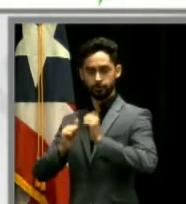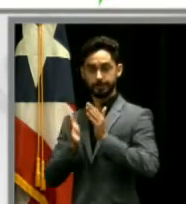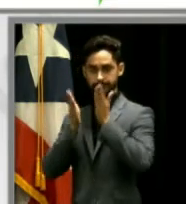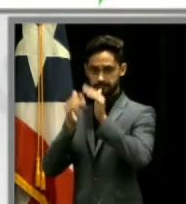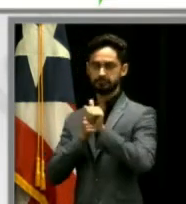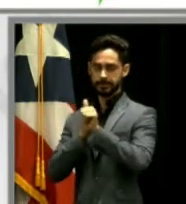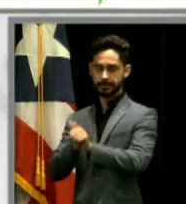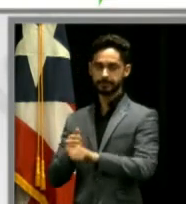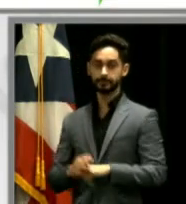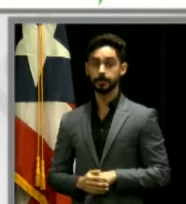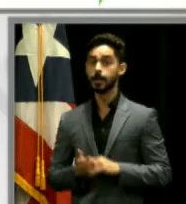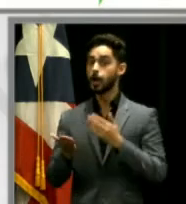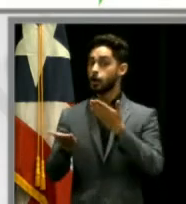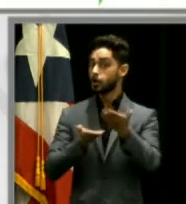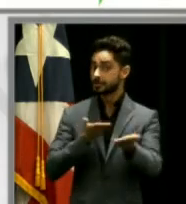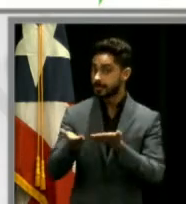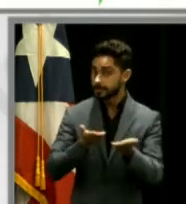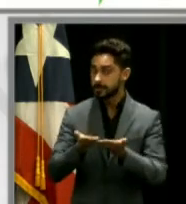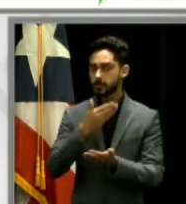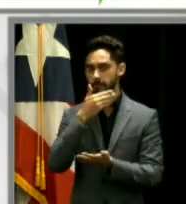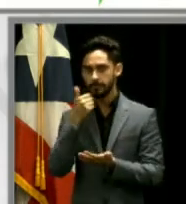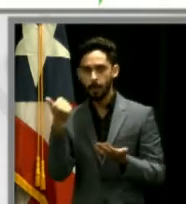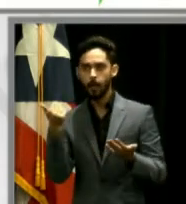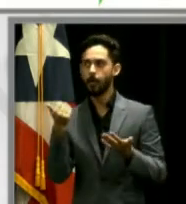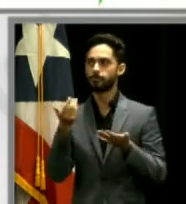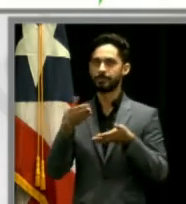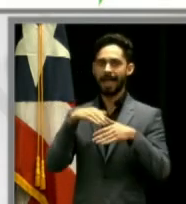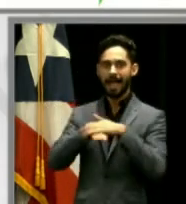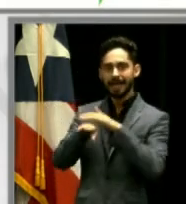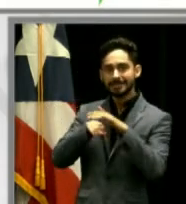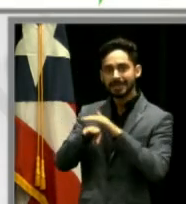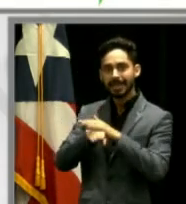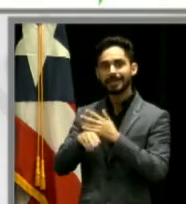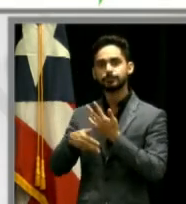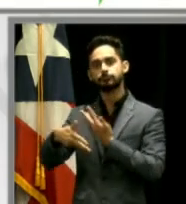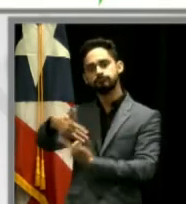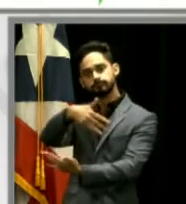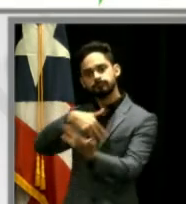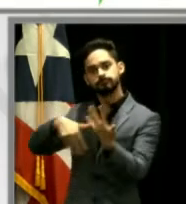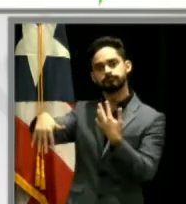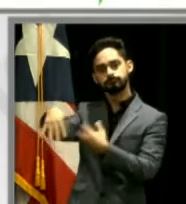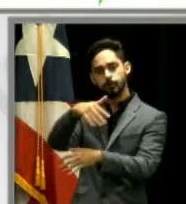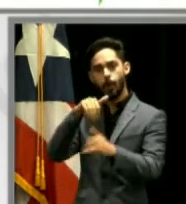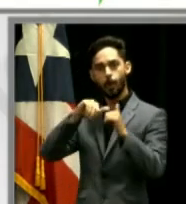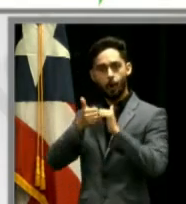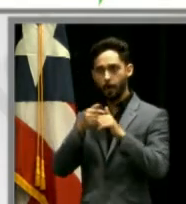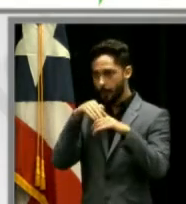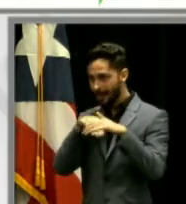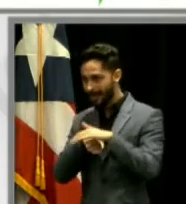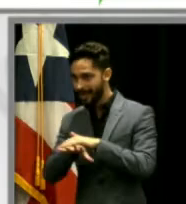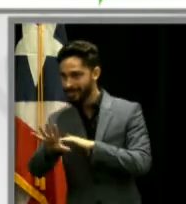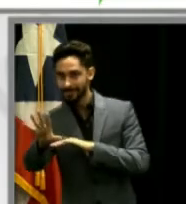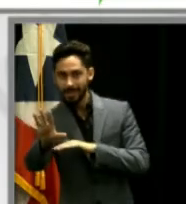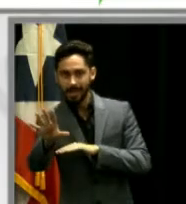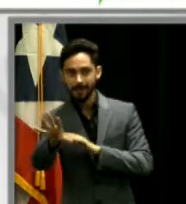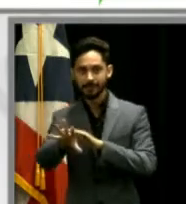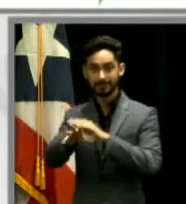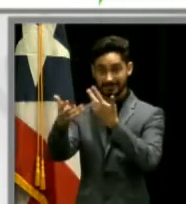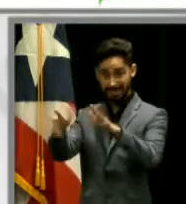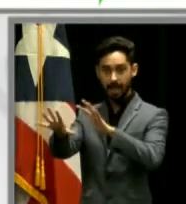los servicios mejorará la circulación significativamente, el flujo de las personas dentro de este hospital, entre estas áreas.